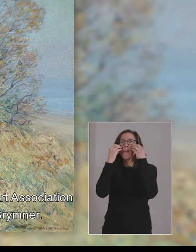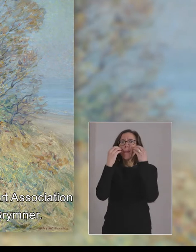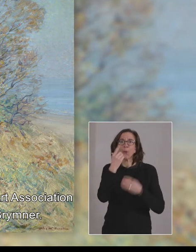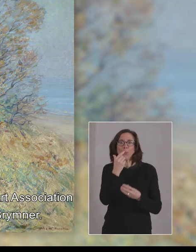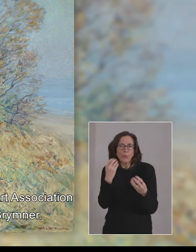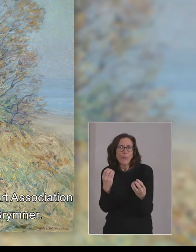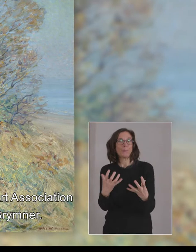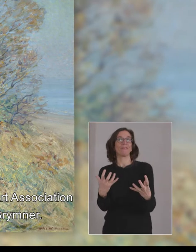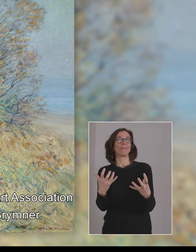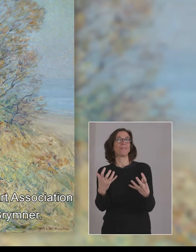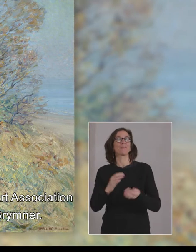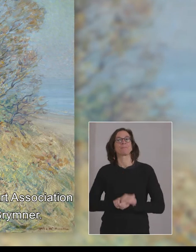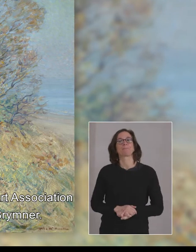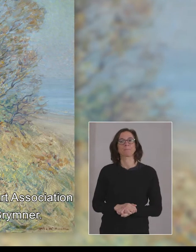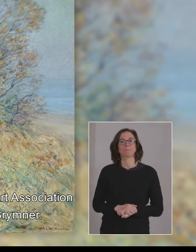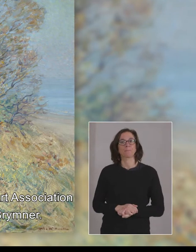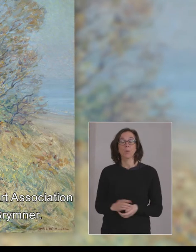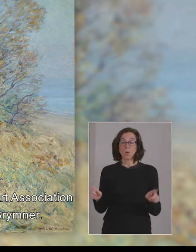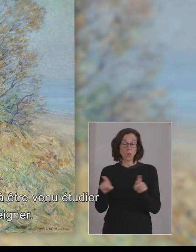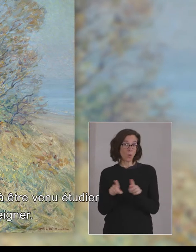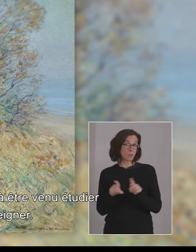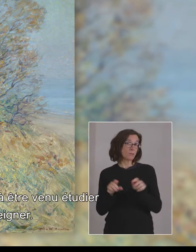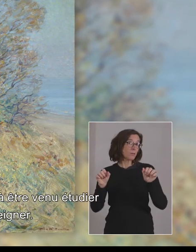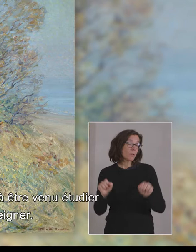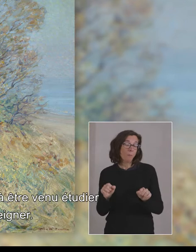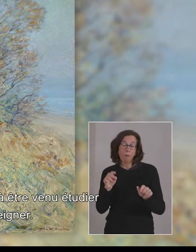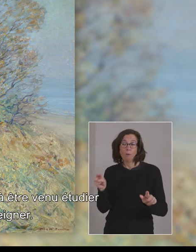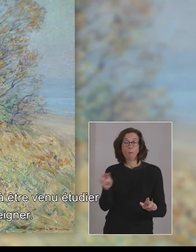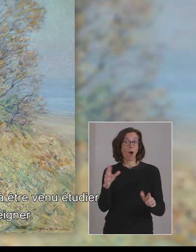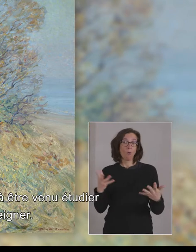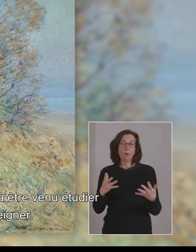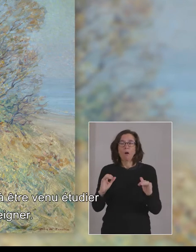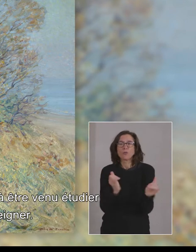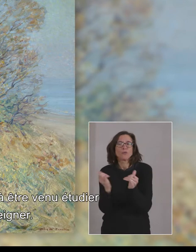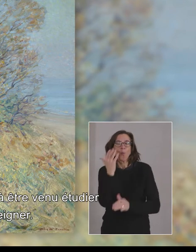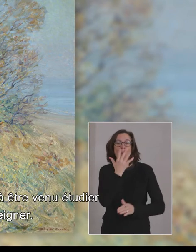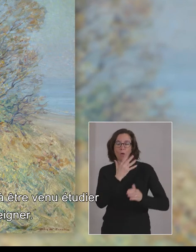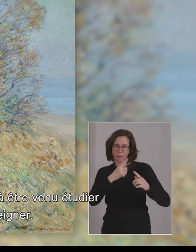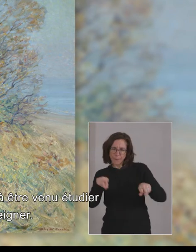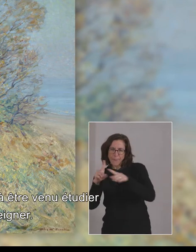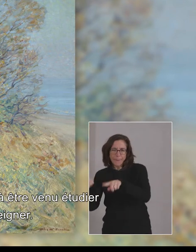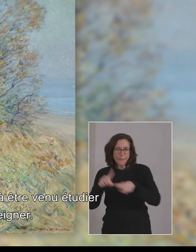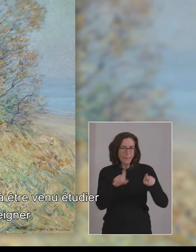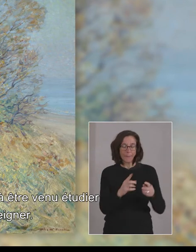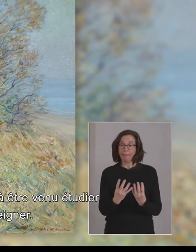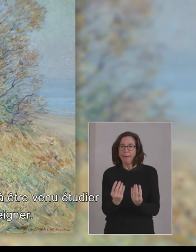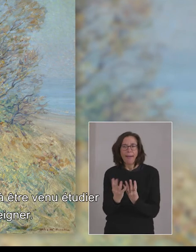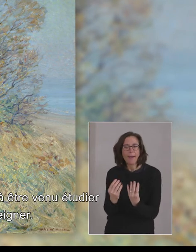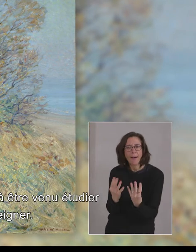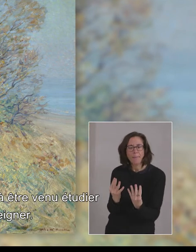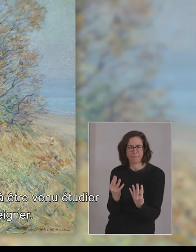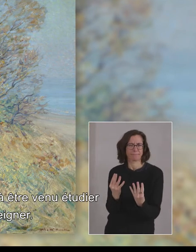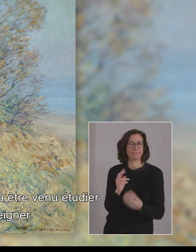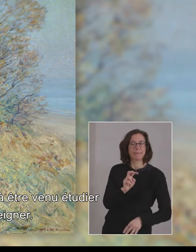Il s'agit d'un des premiers peintres canadiens à être venus étudier en France, à Paris, avant de